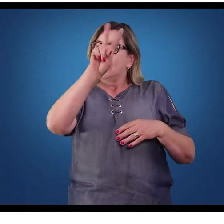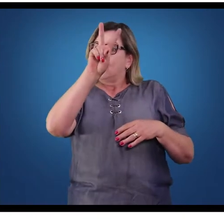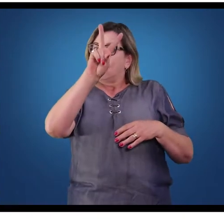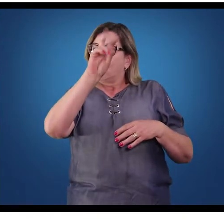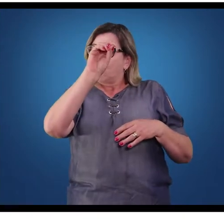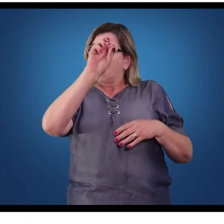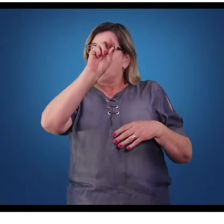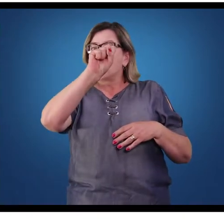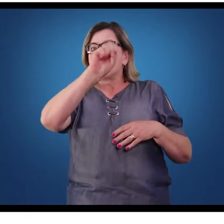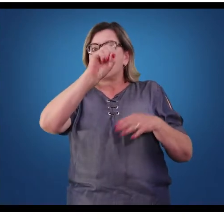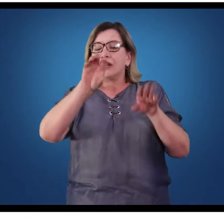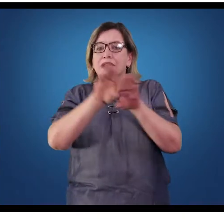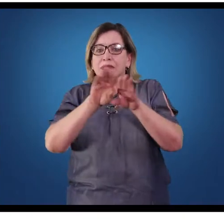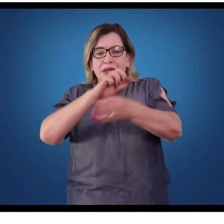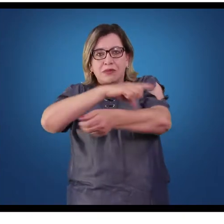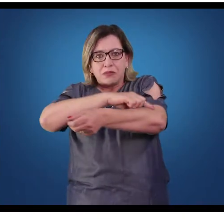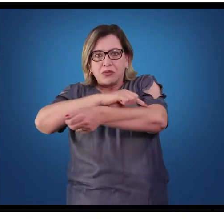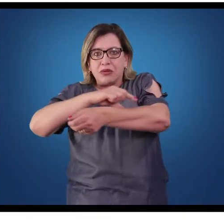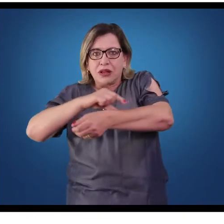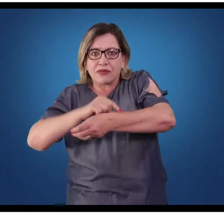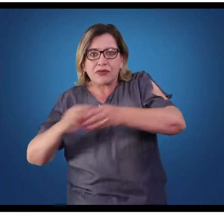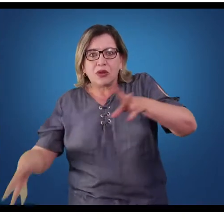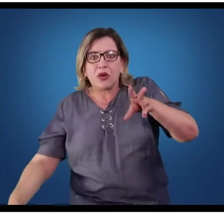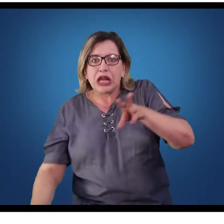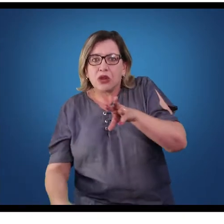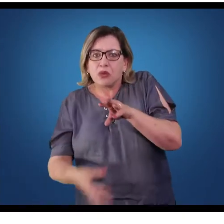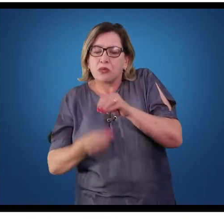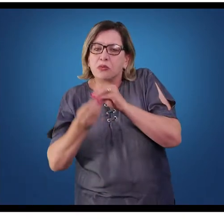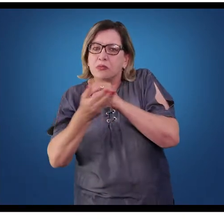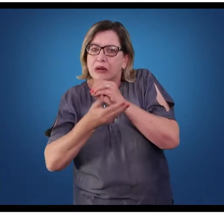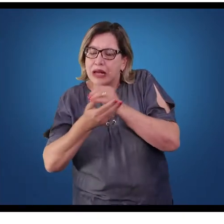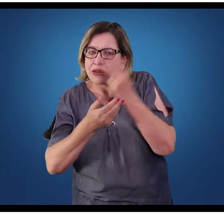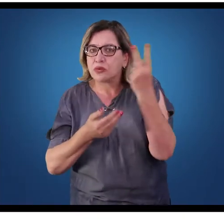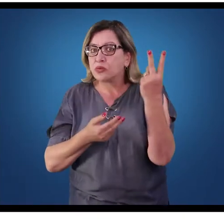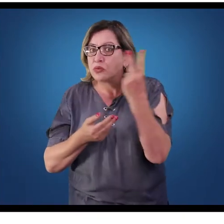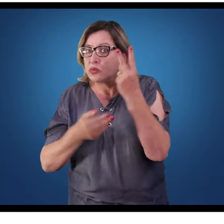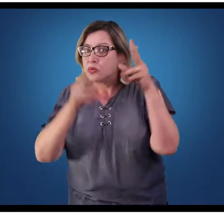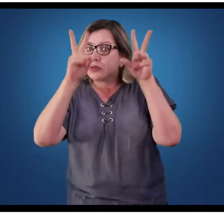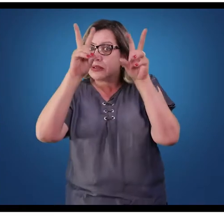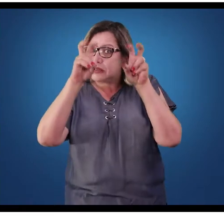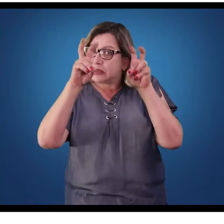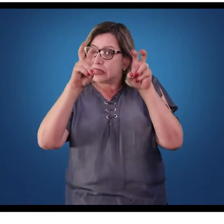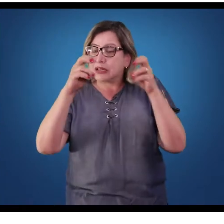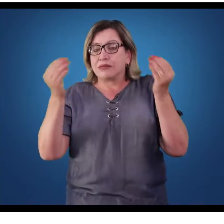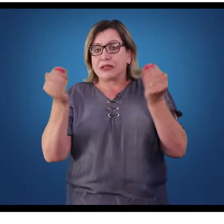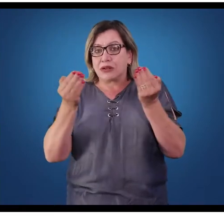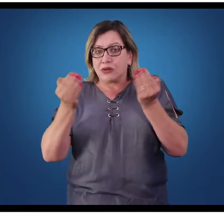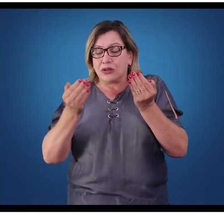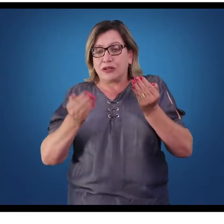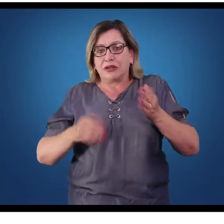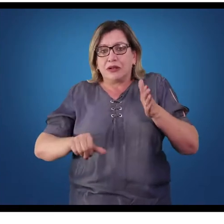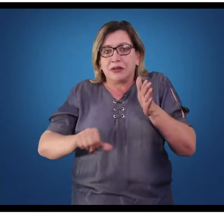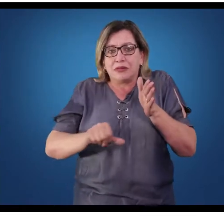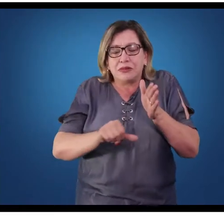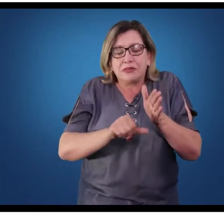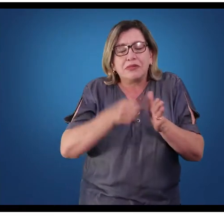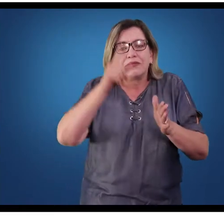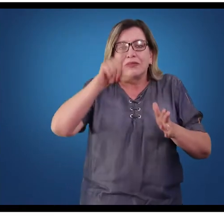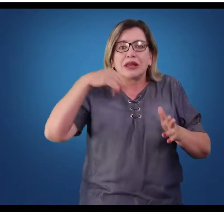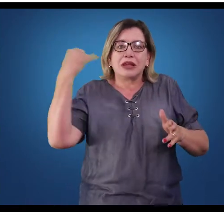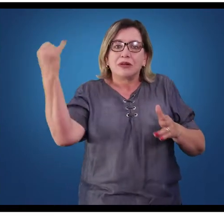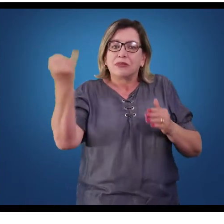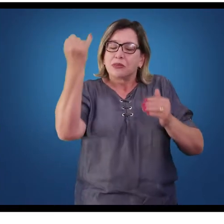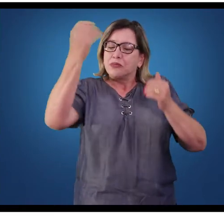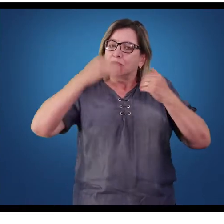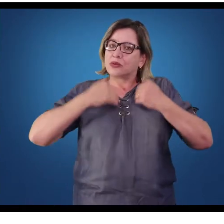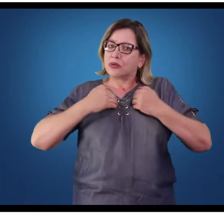Faremos então um resumo básico desses dois assuntos nesse momento. Então, primariamente é importante lembrar que o corpo